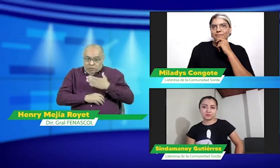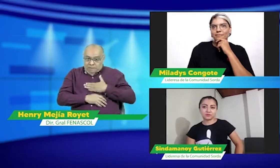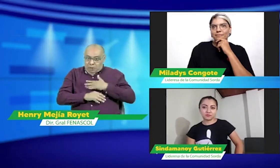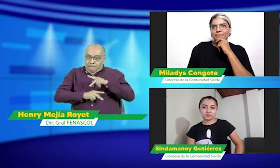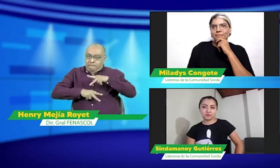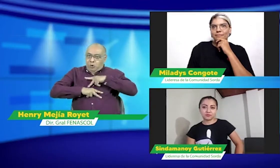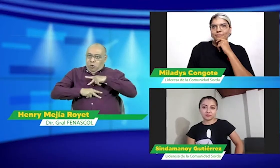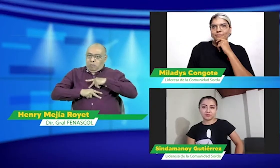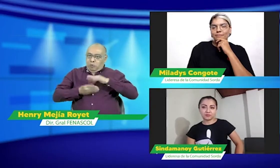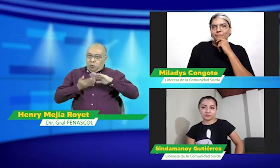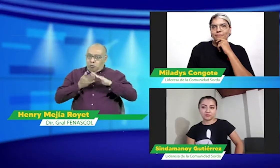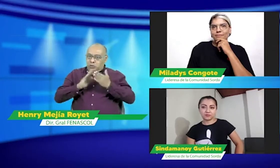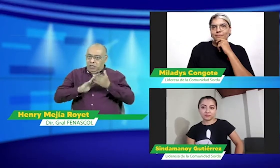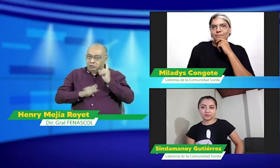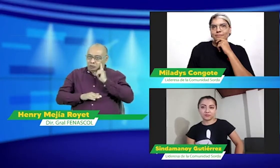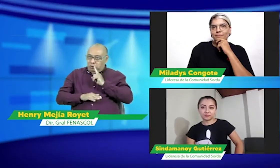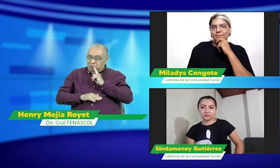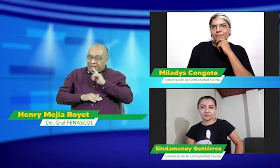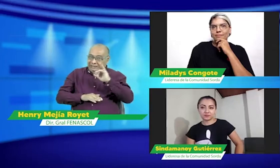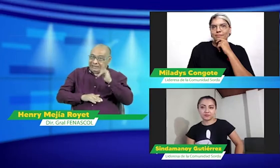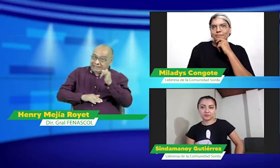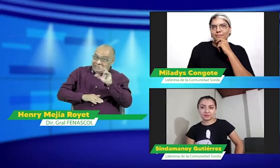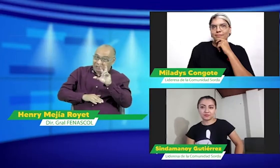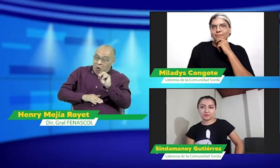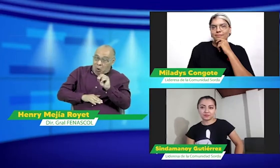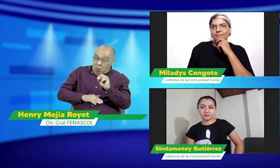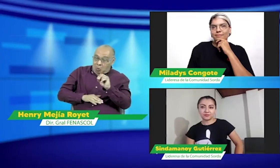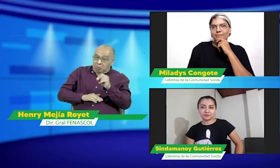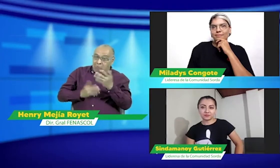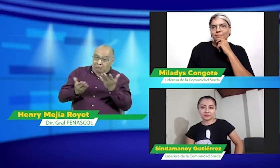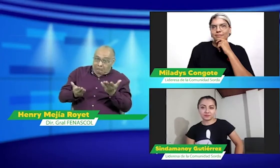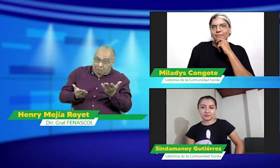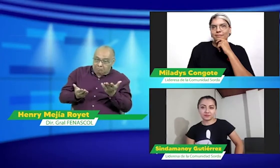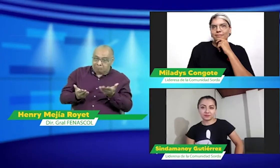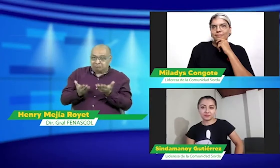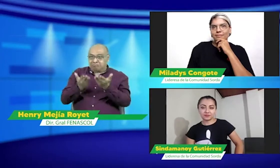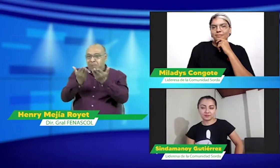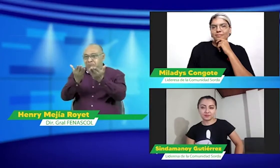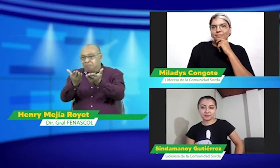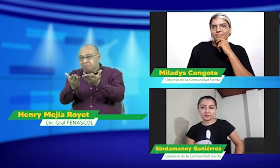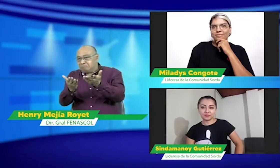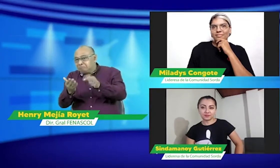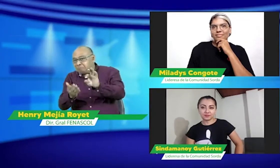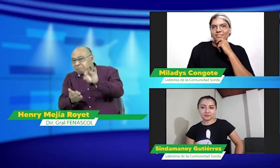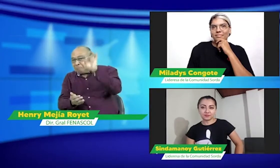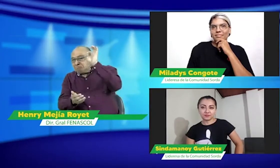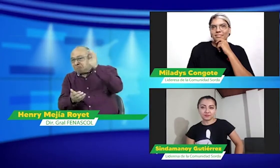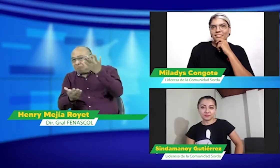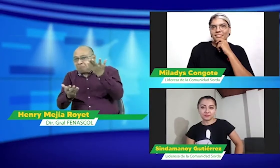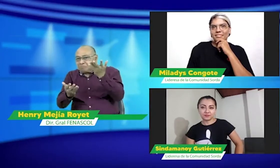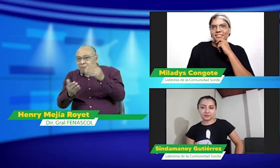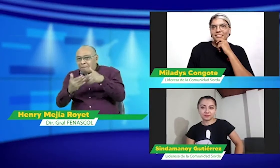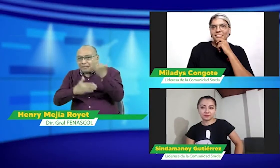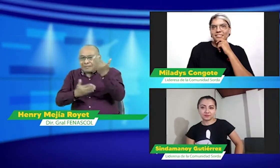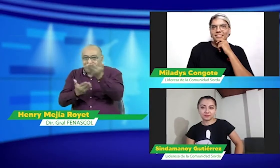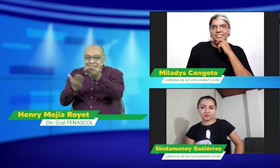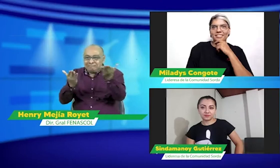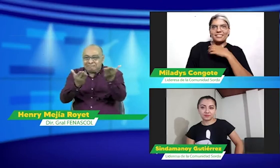lengua de señas patrimonio cultural de la comunidad sorda? ¿Ustedes qué dicen? No sé quién quisiera